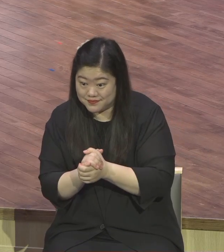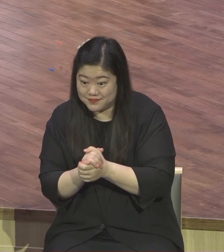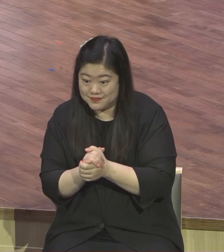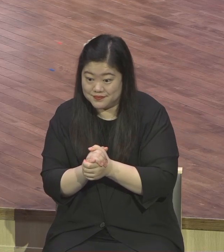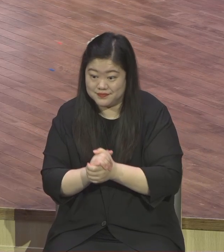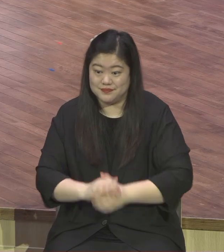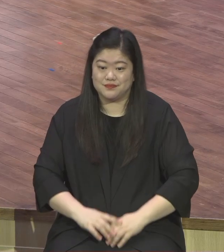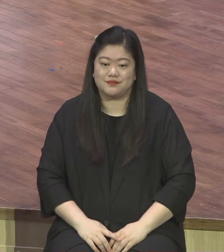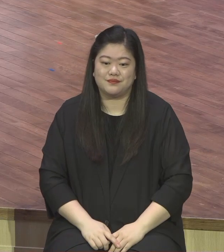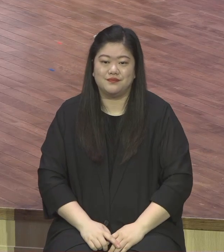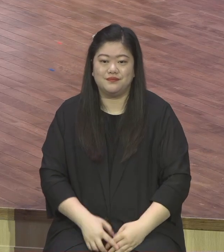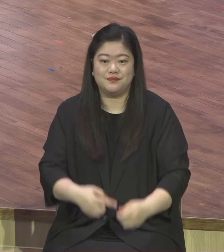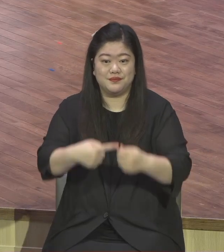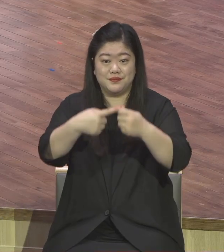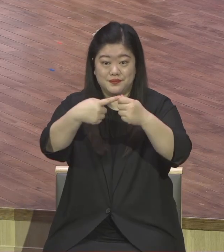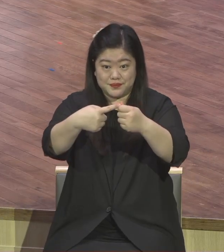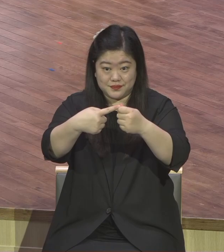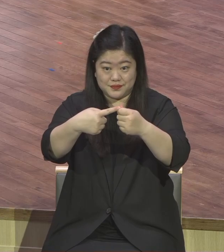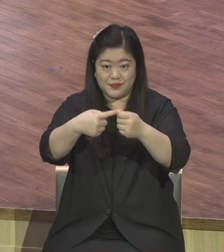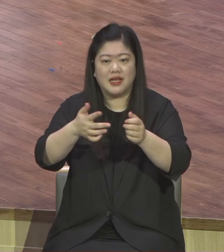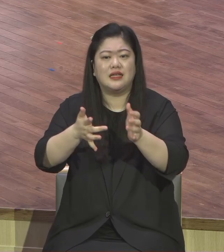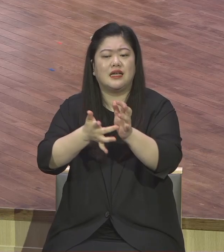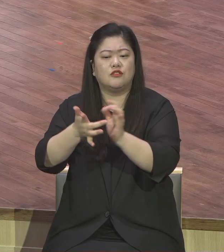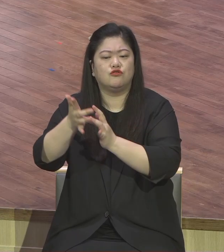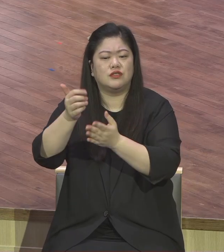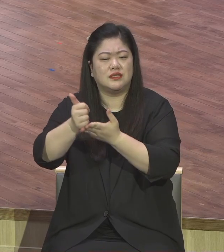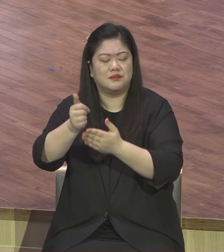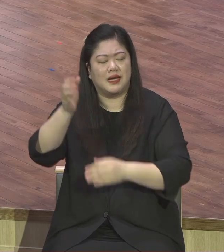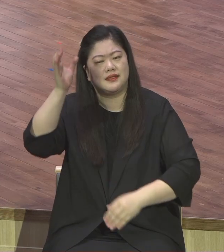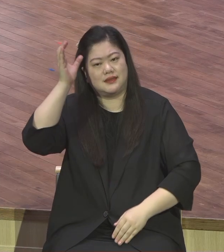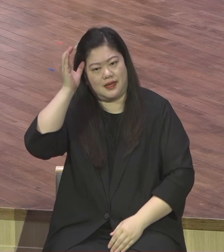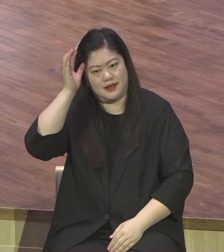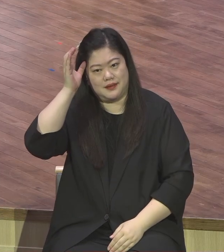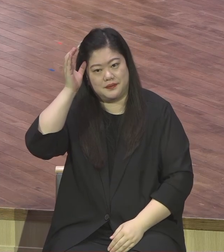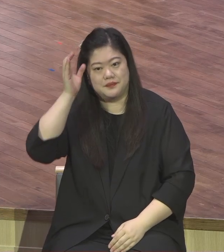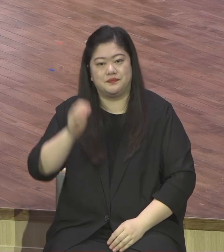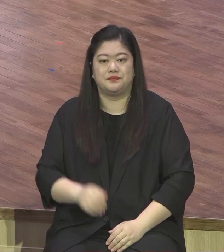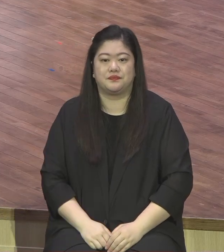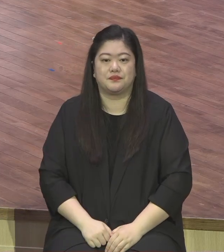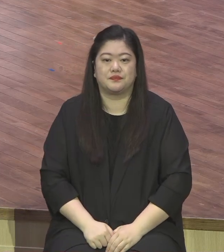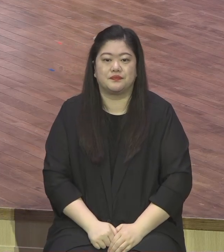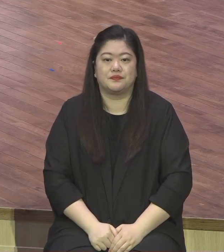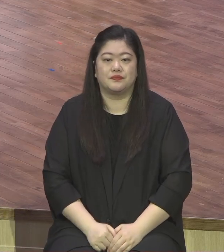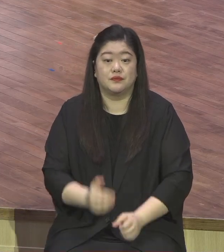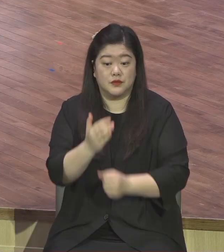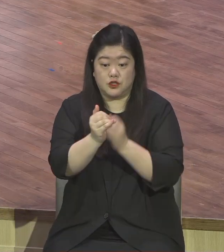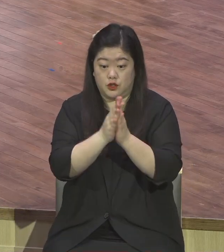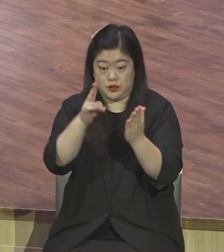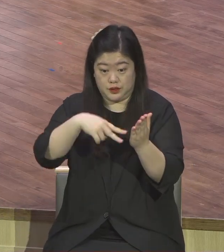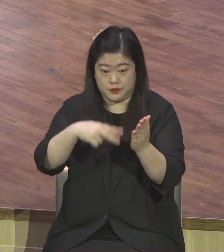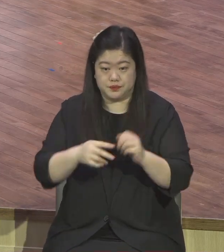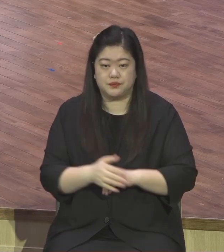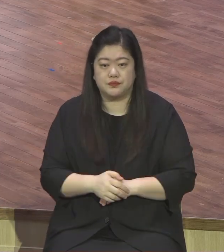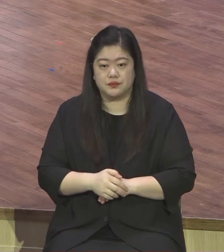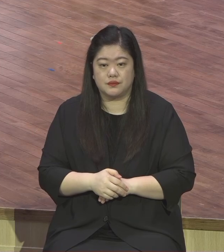그럼 첫째로 예수님의 기대입니다. 18줄로 19줄로 봅니다. 이런 아침에 성으로